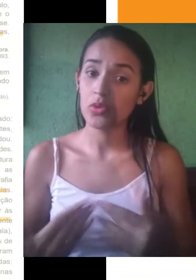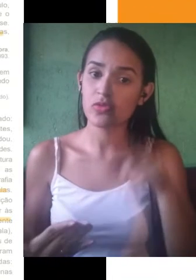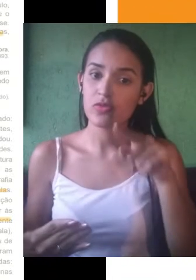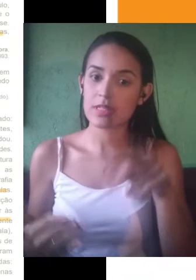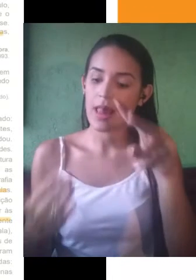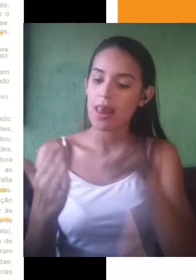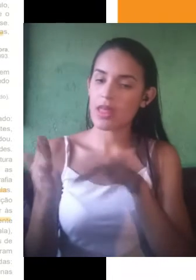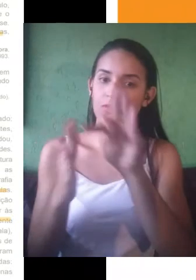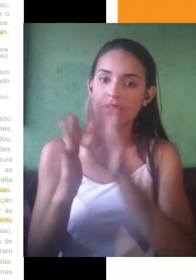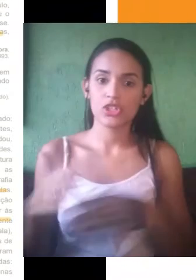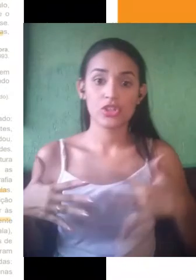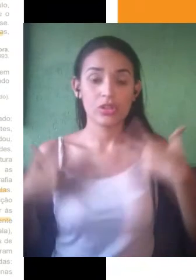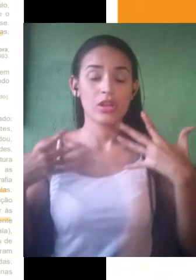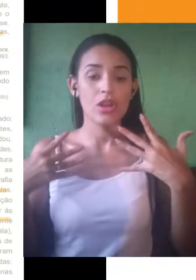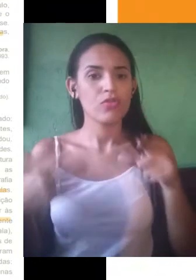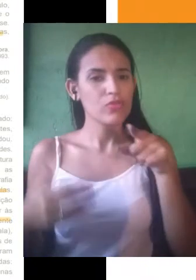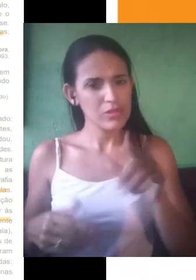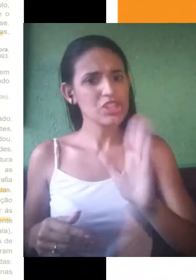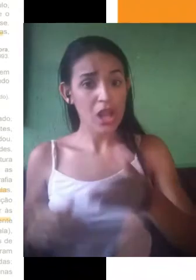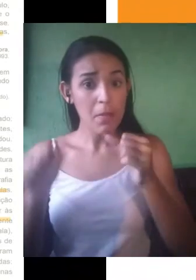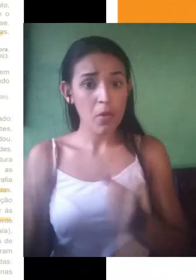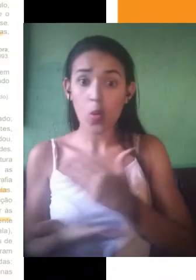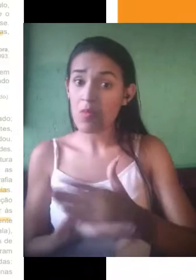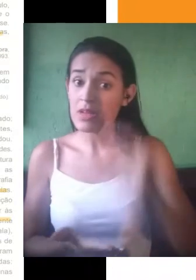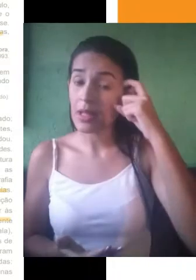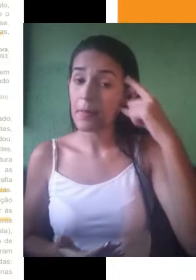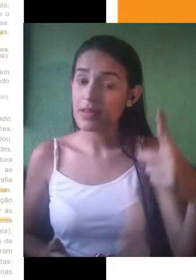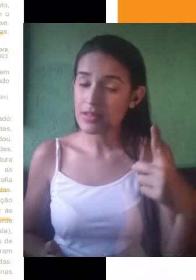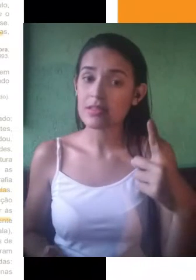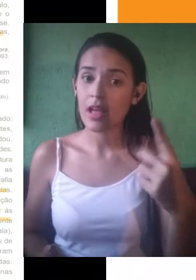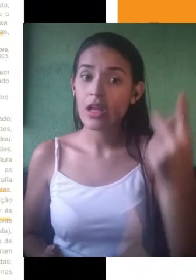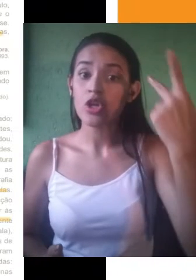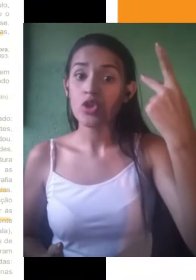que tipo de informação adicional a gente precisa para construir o nosso argumento.